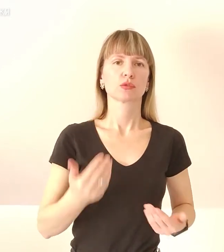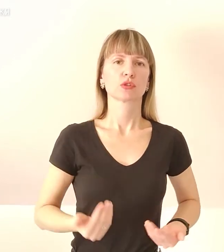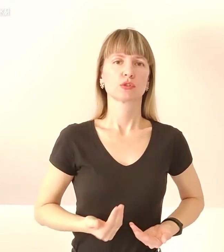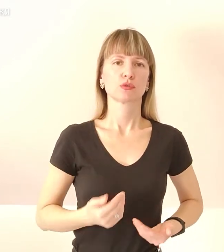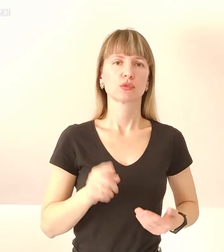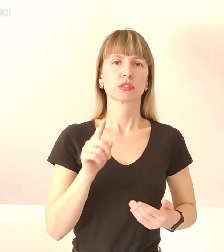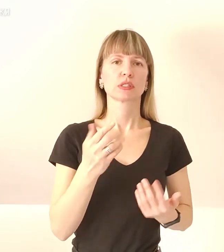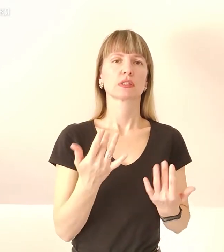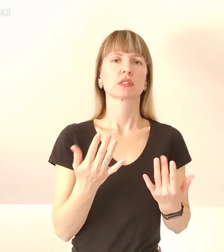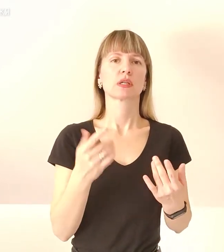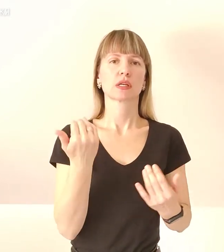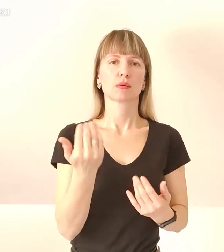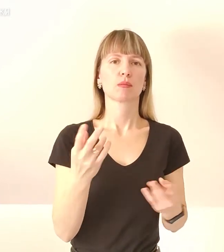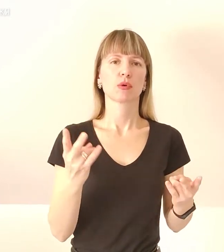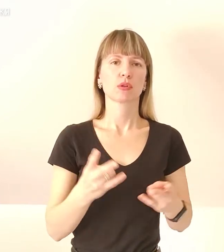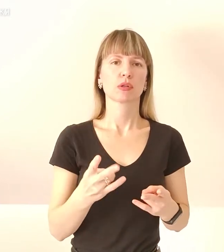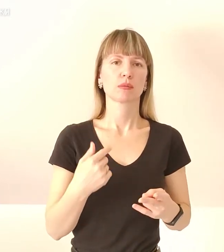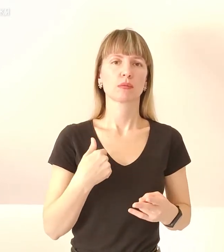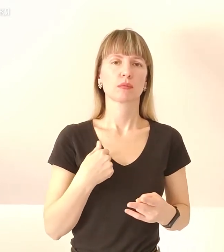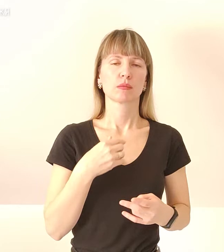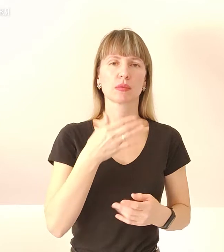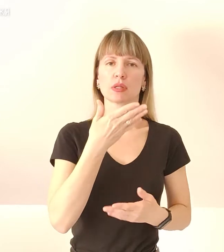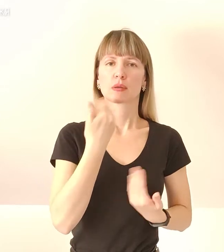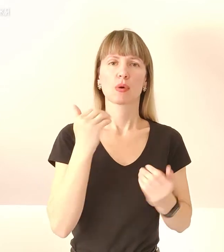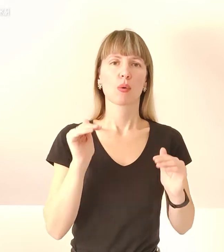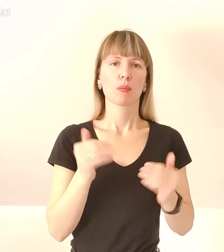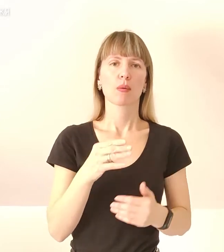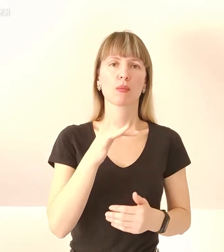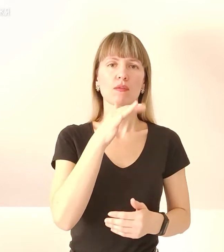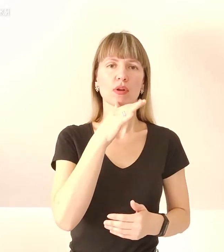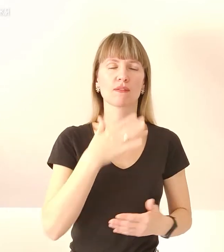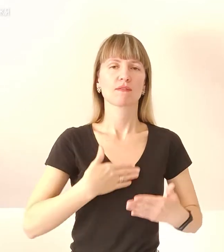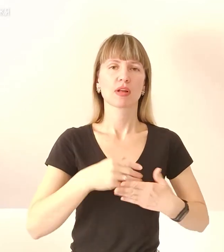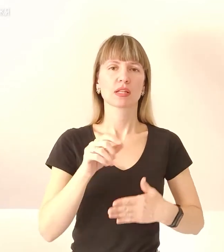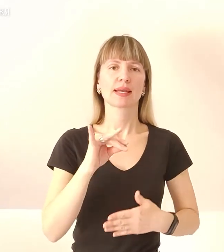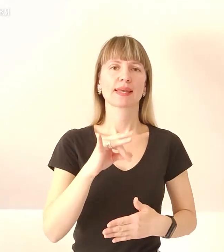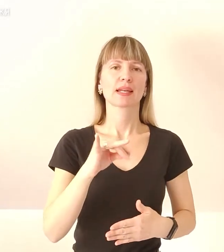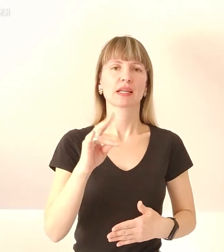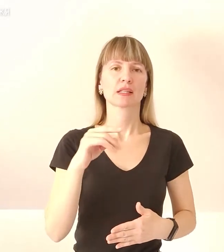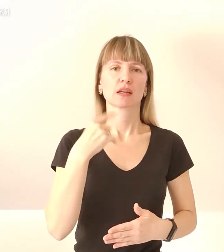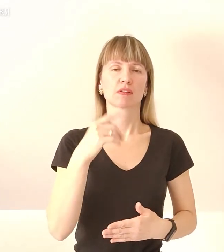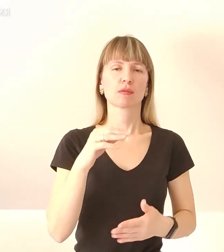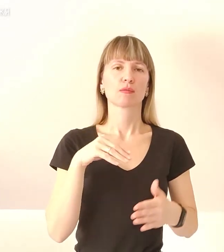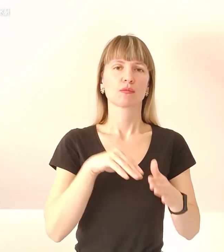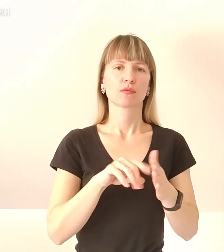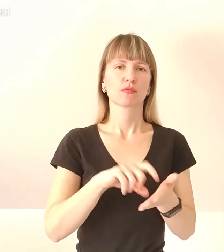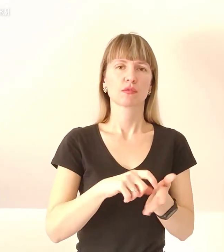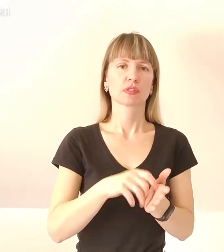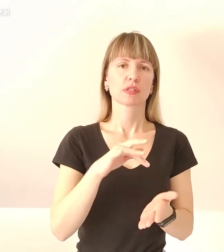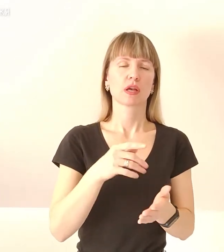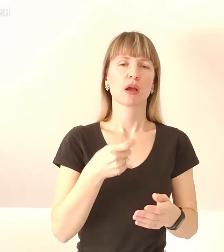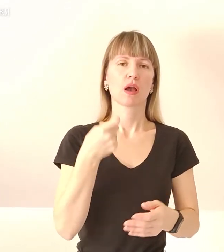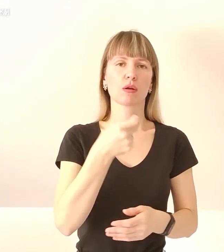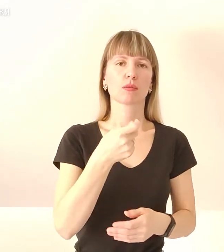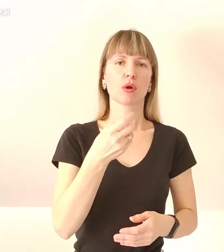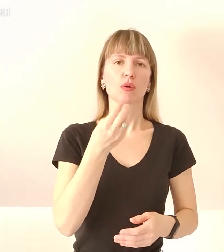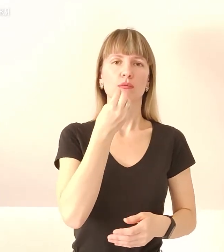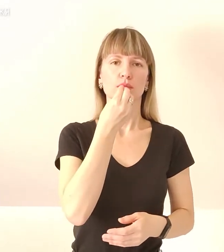скільки їм потрібно. Ми маємо межнуто часу. Волонтерка Ірина каже, в приміщенні центру людей годують бутербродами та гарячими